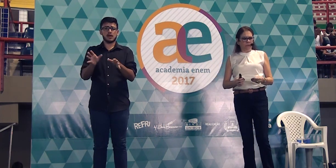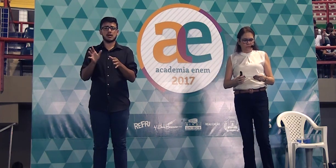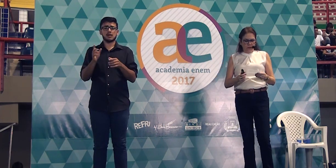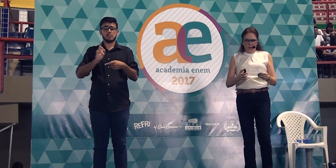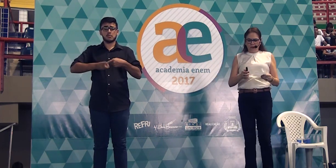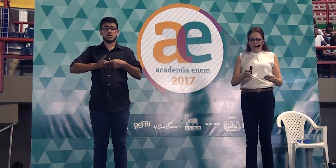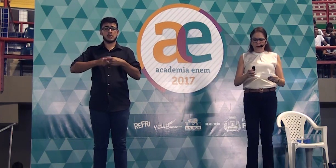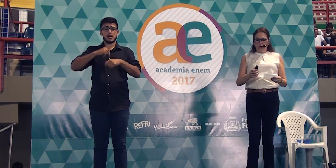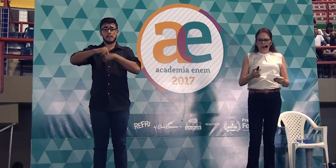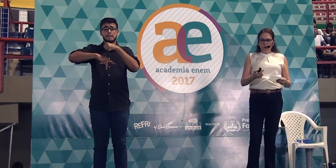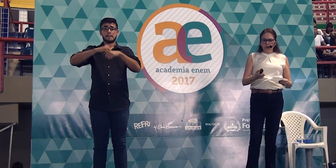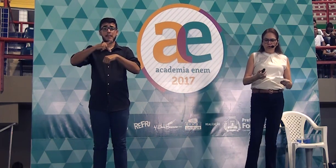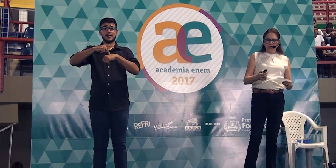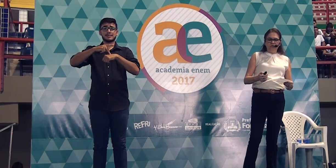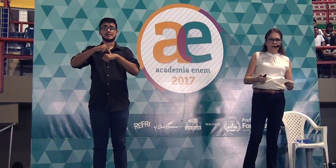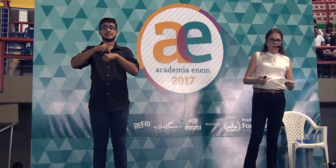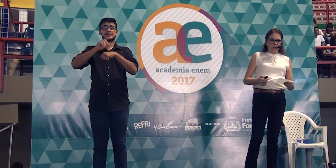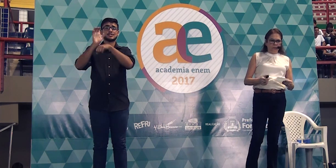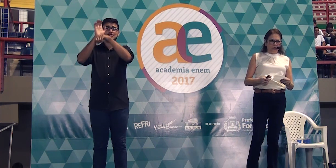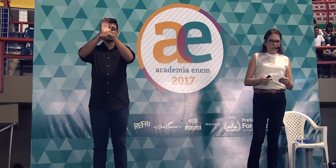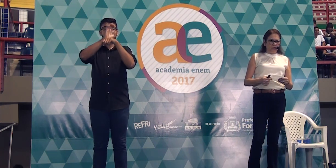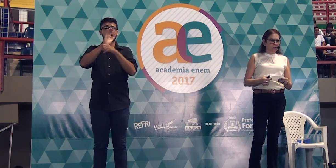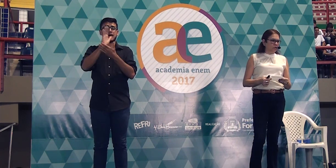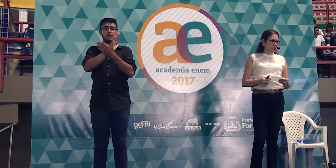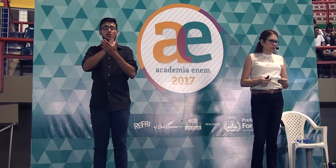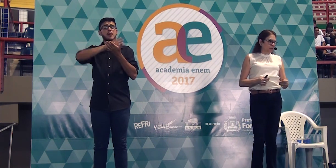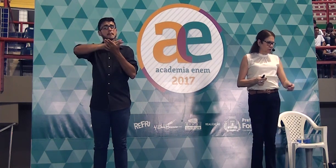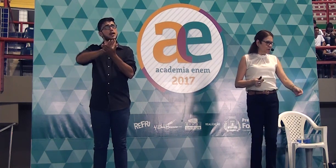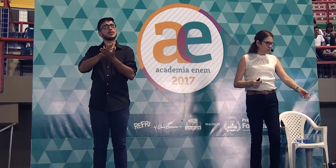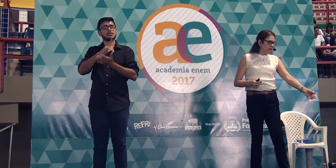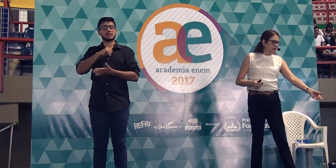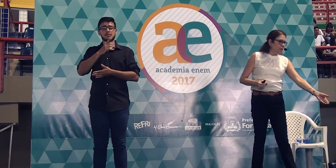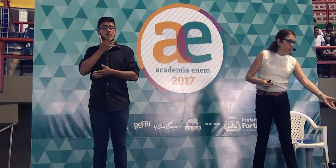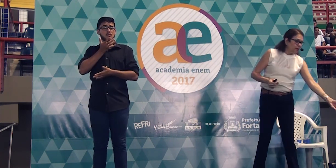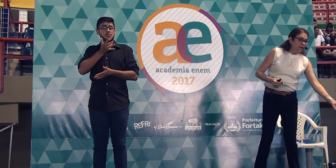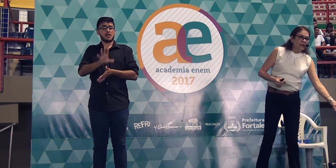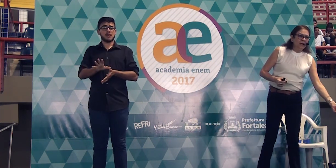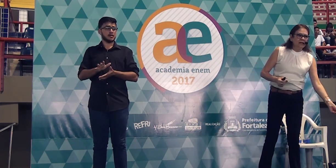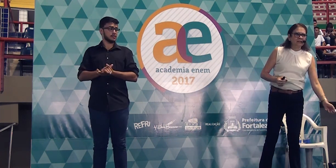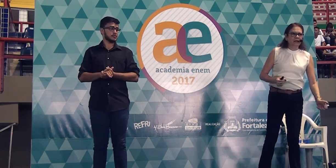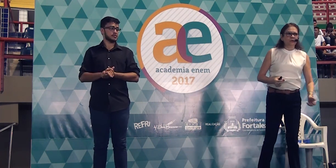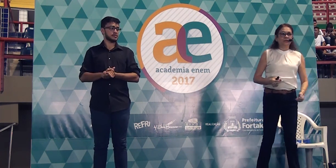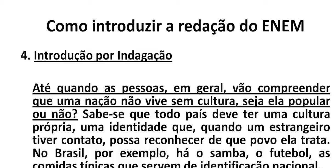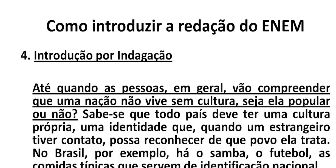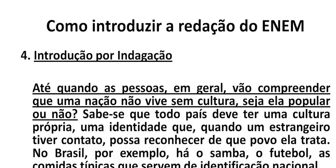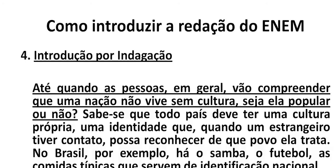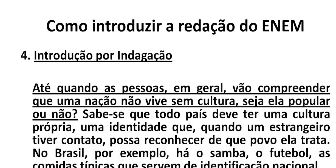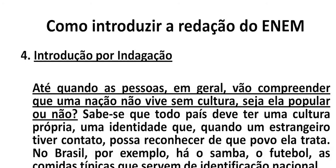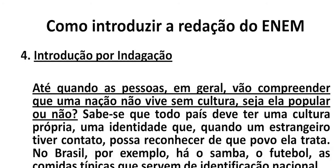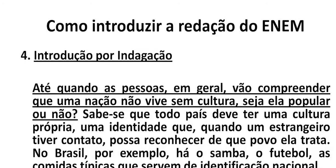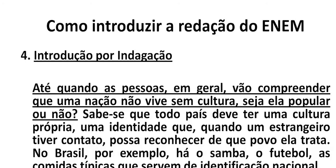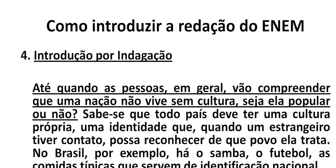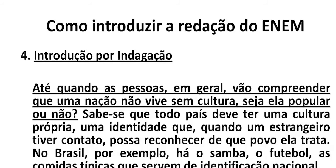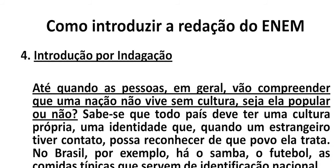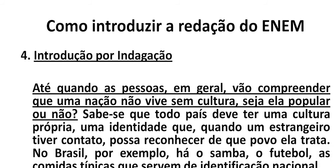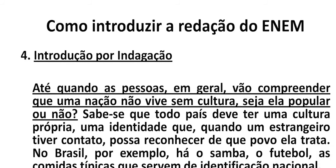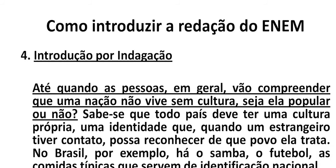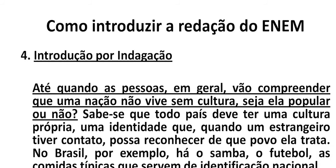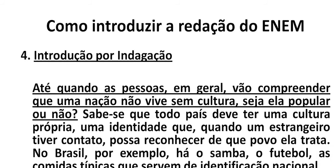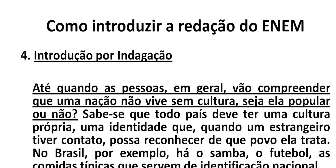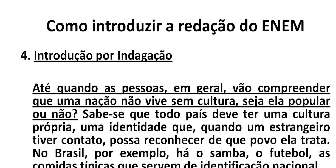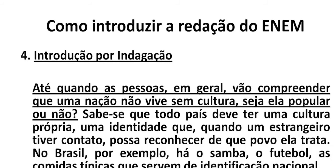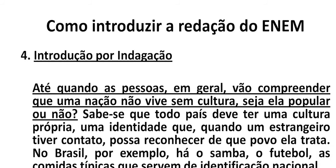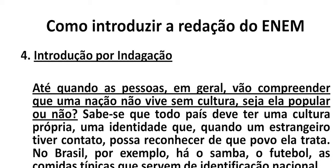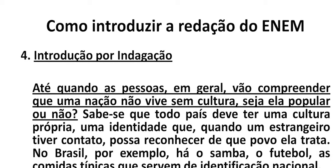nação. Outro fato importante, introdução por indagação, fazendo perguntas, olha